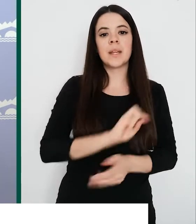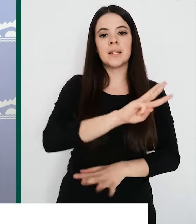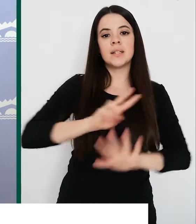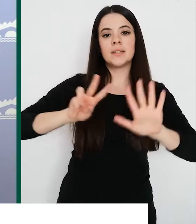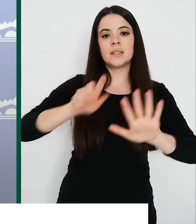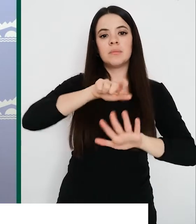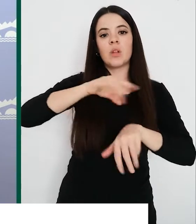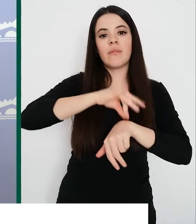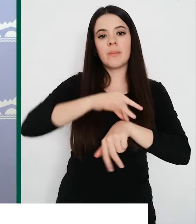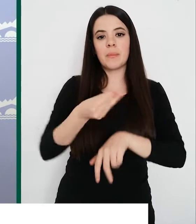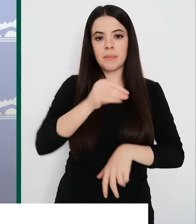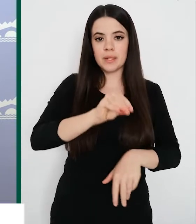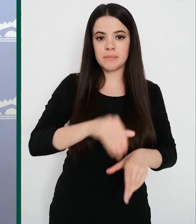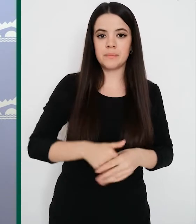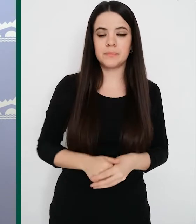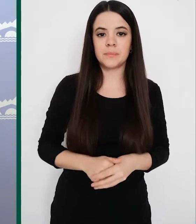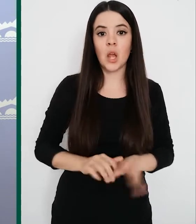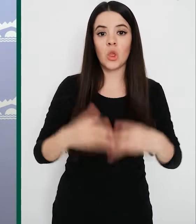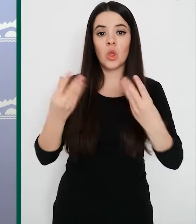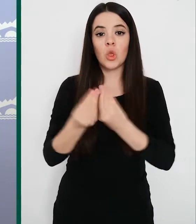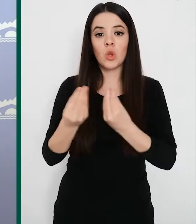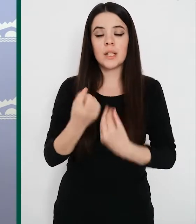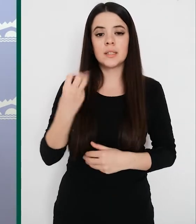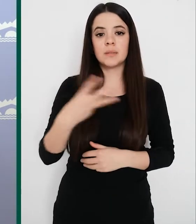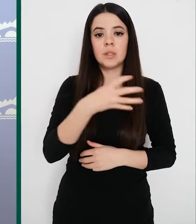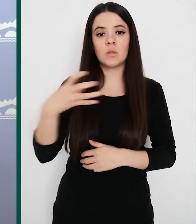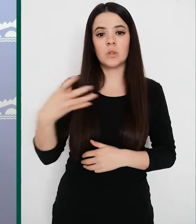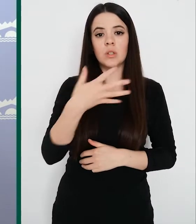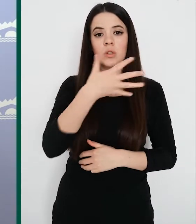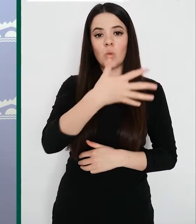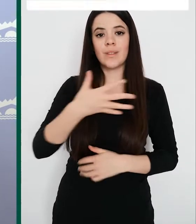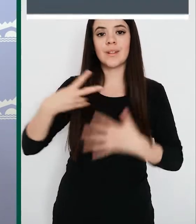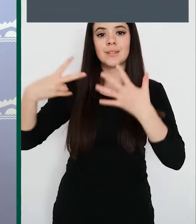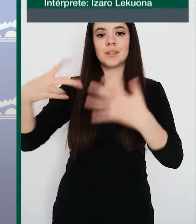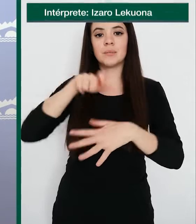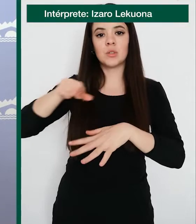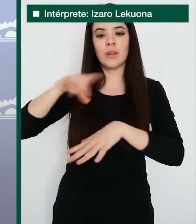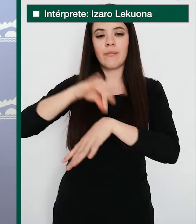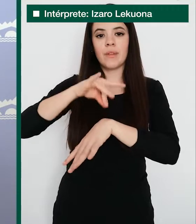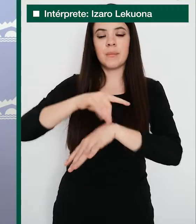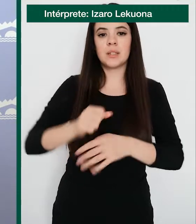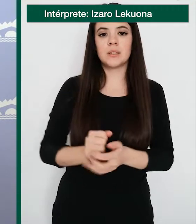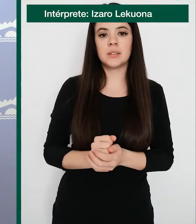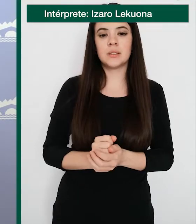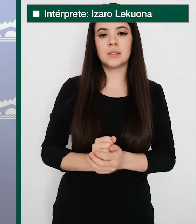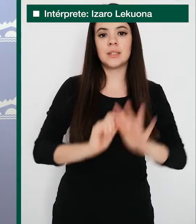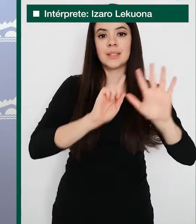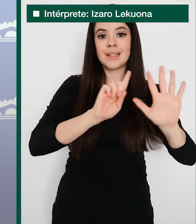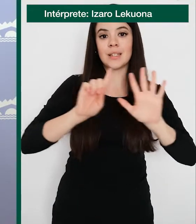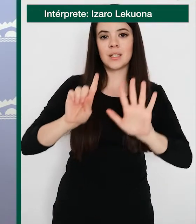confirmados más. El total es de 3.457 y 66 altas epidemiológicas.